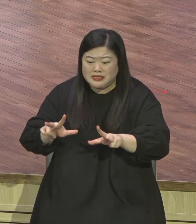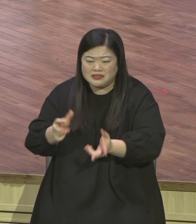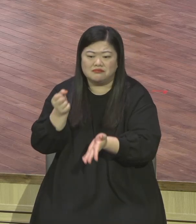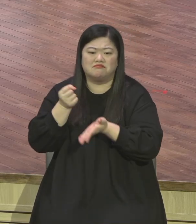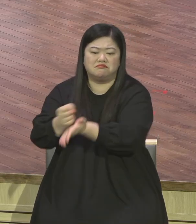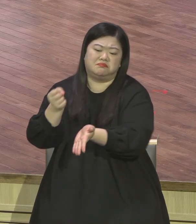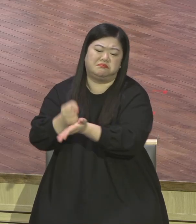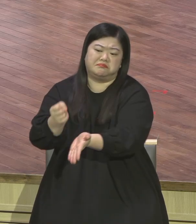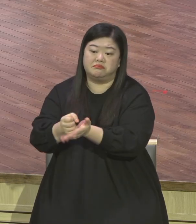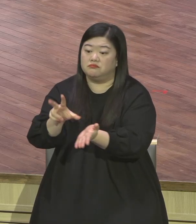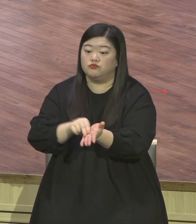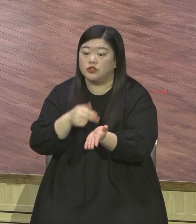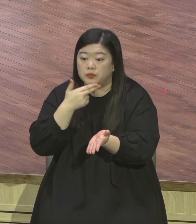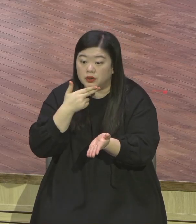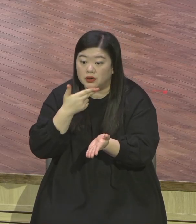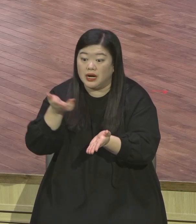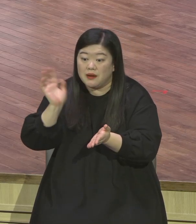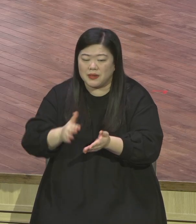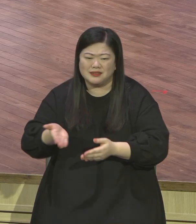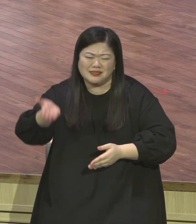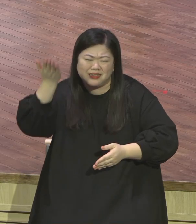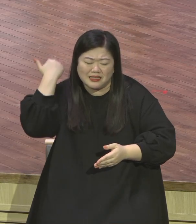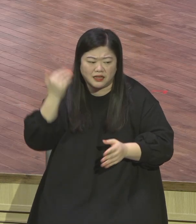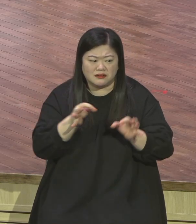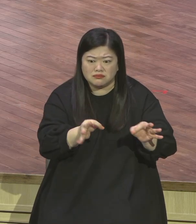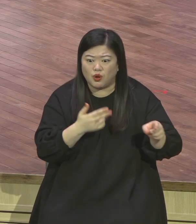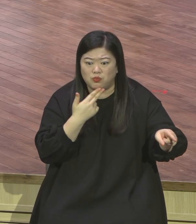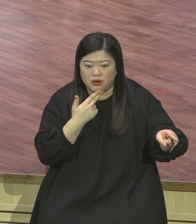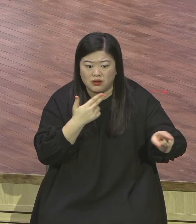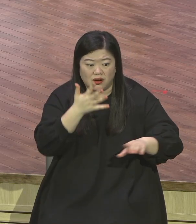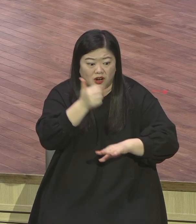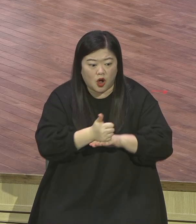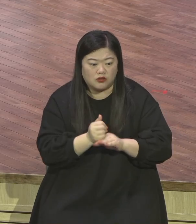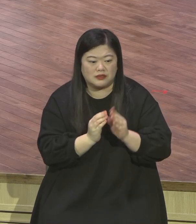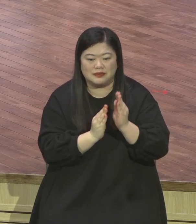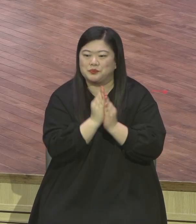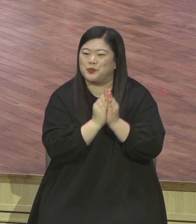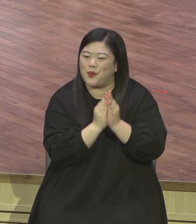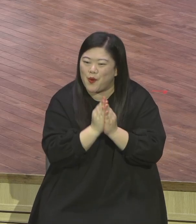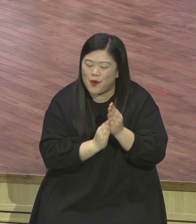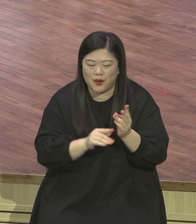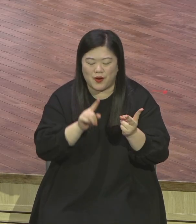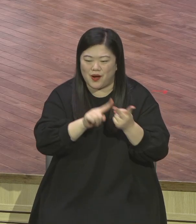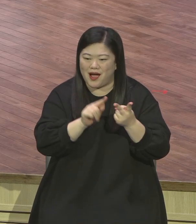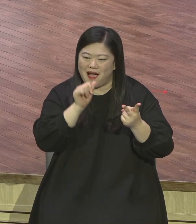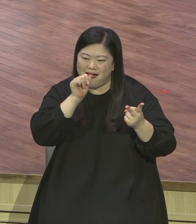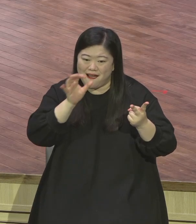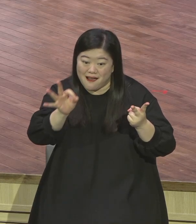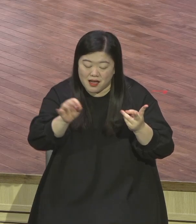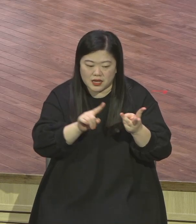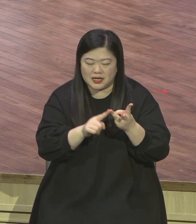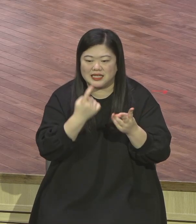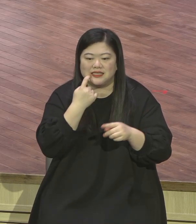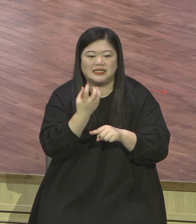보석을 많이 샀습니다. 그래서 이 재물, 보물을